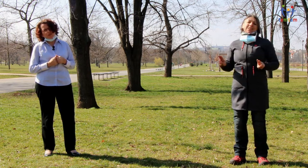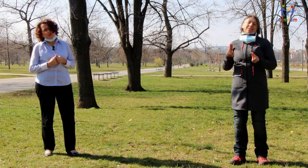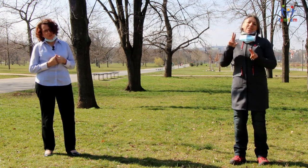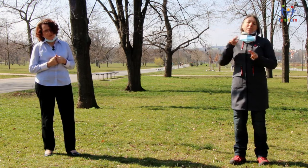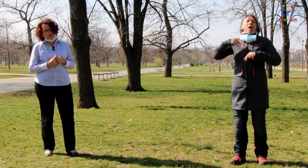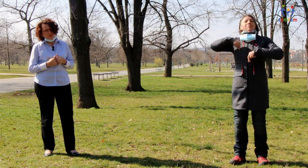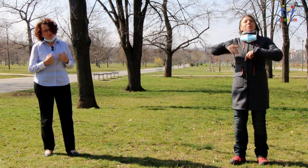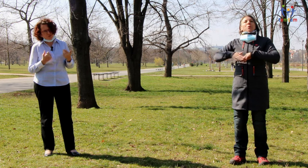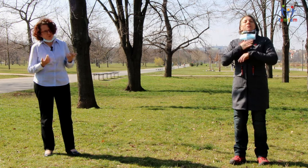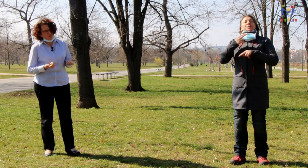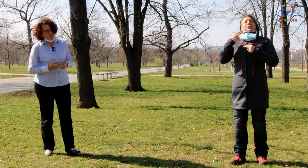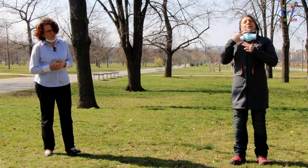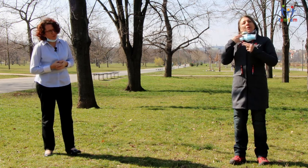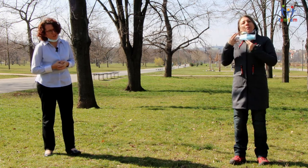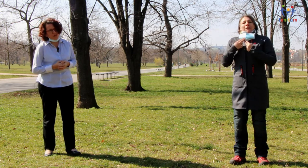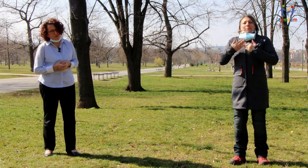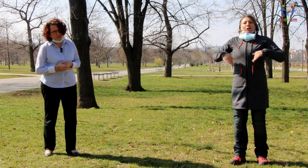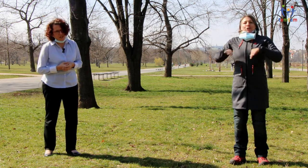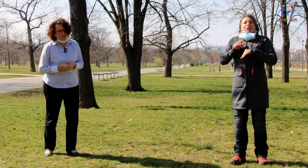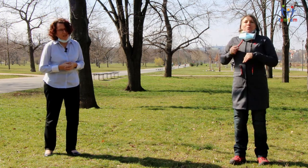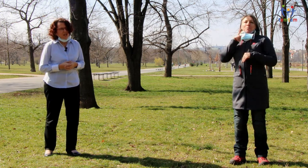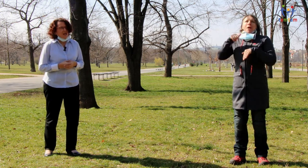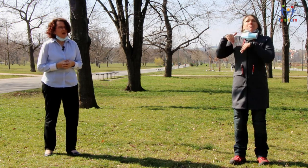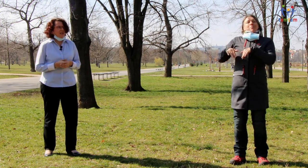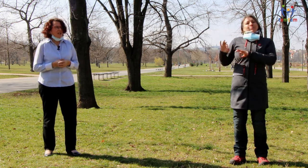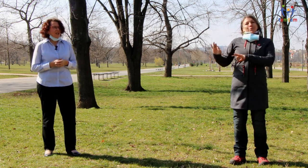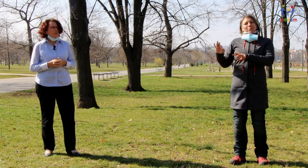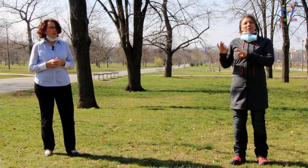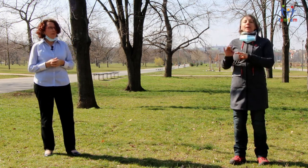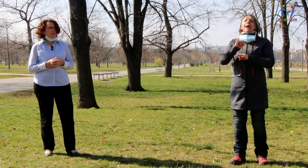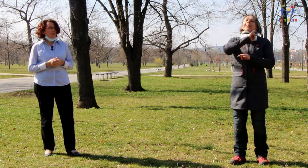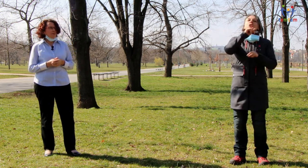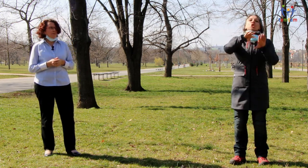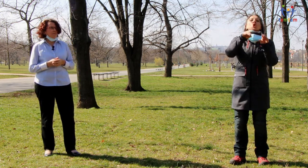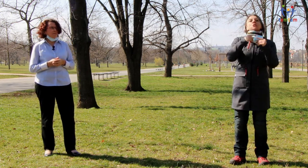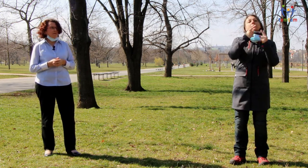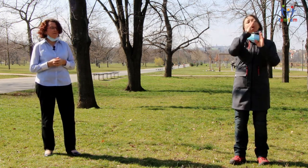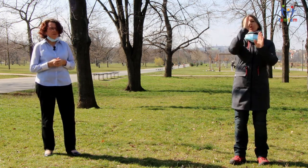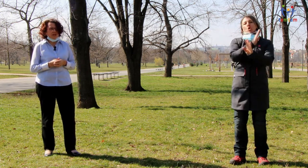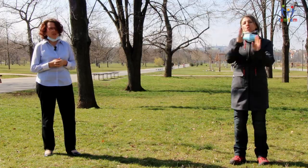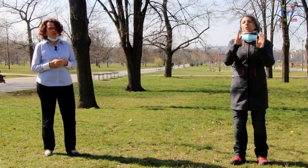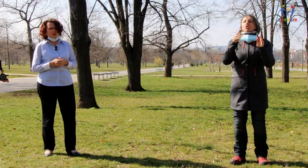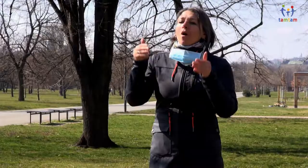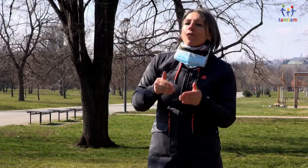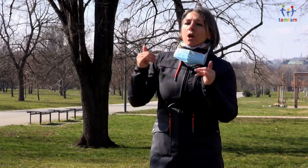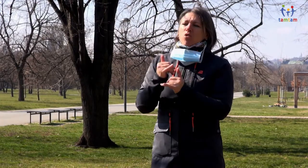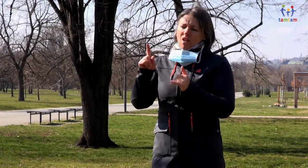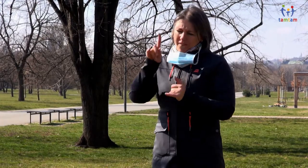samozřejmě si to musí rozhodnout každá rodina, ale víme, že rodiny, které